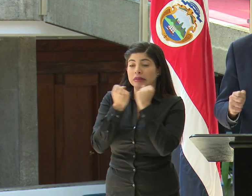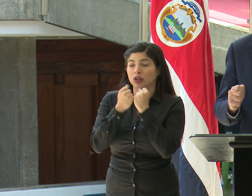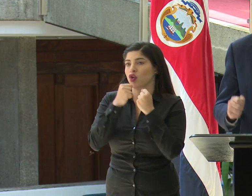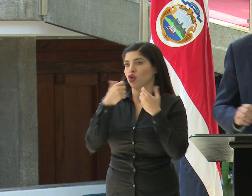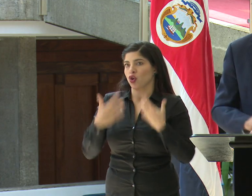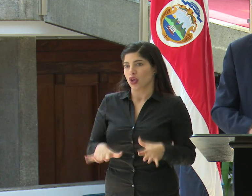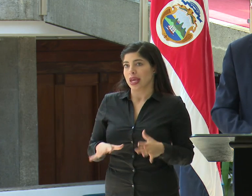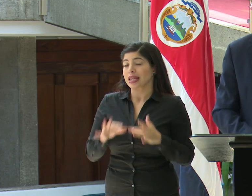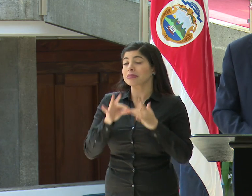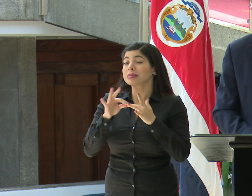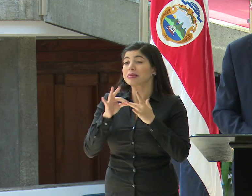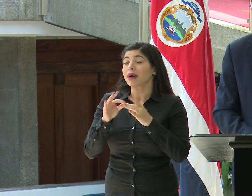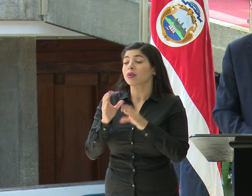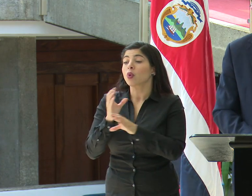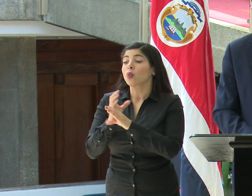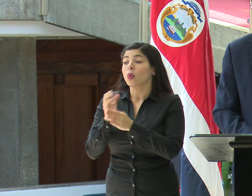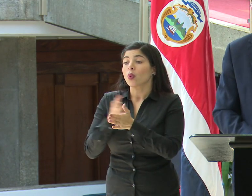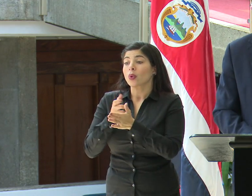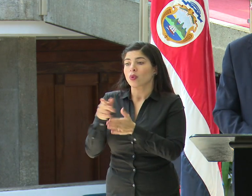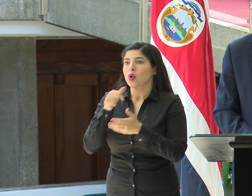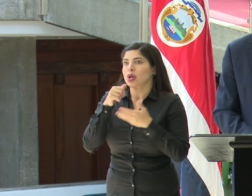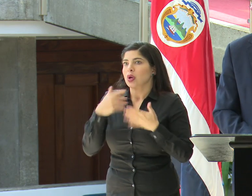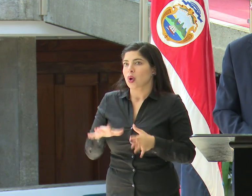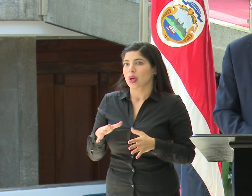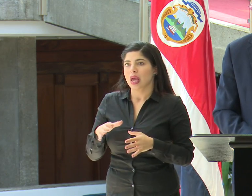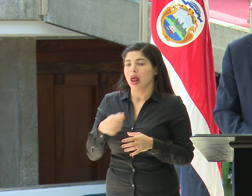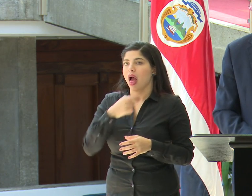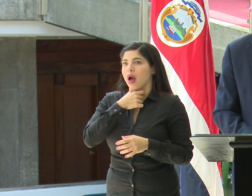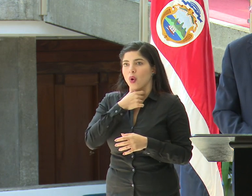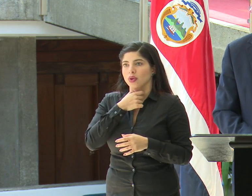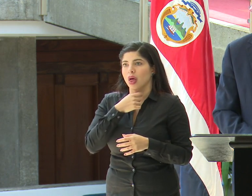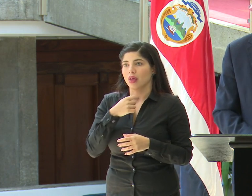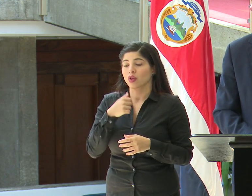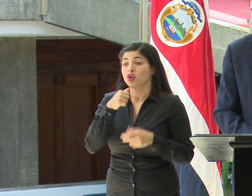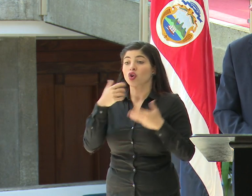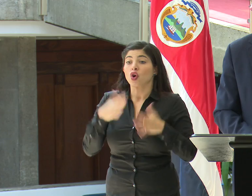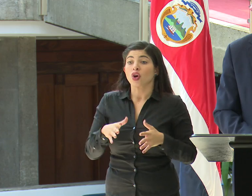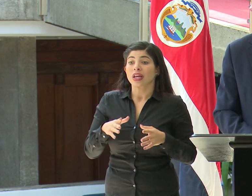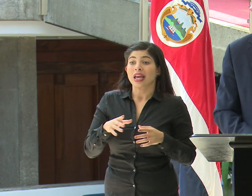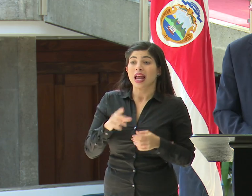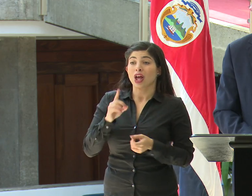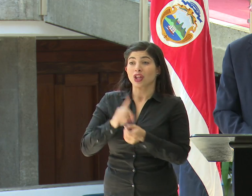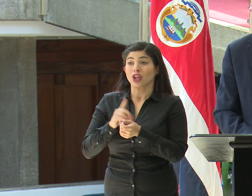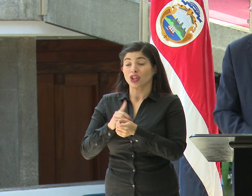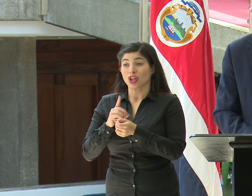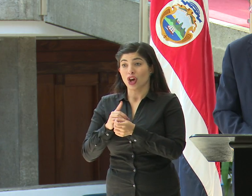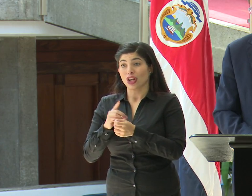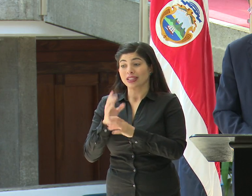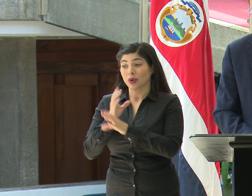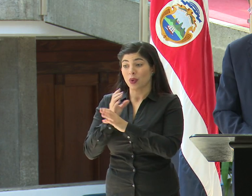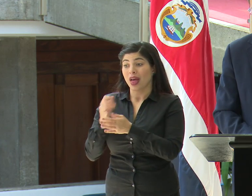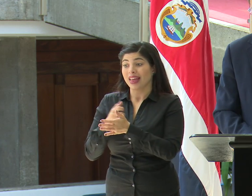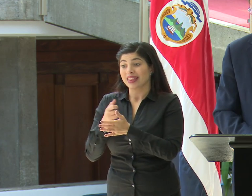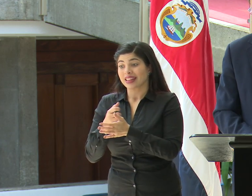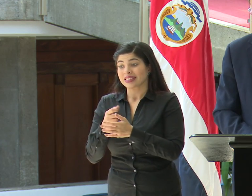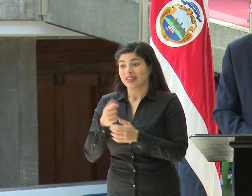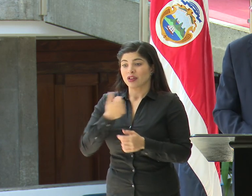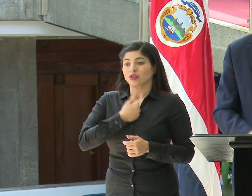especialmente en cuidados intensivos. No queremos que los intensivistas tengan que tomar decisiones de Dios.